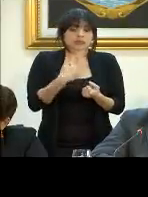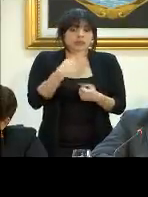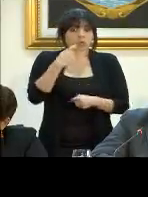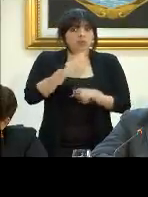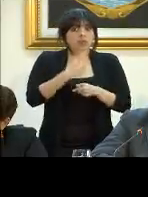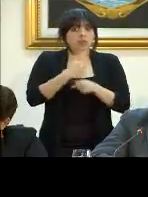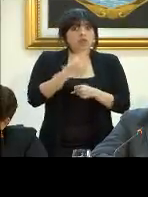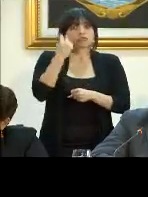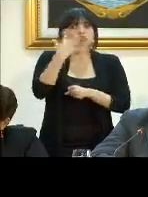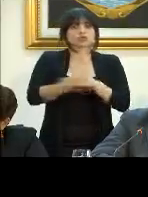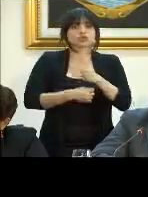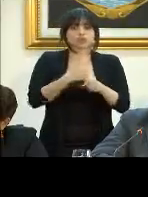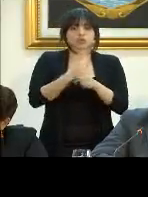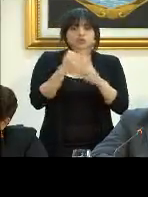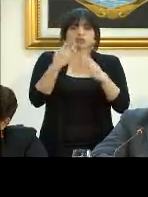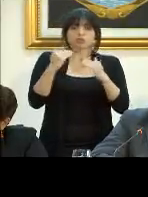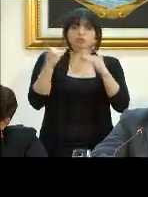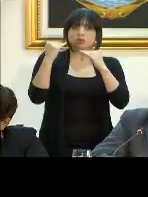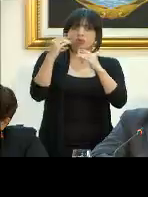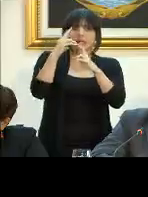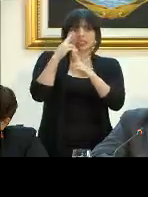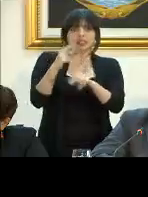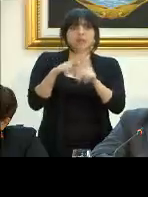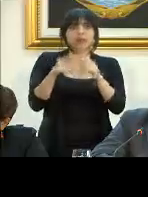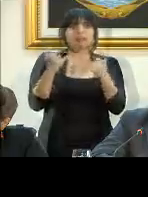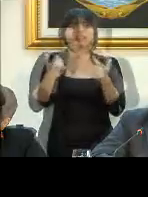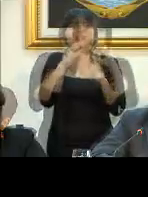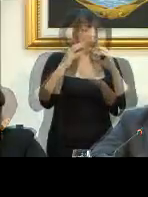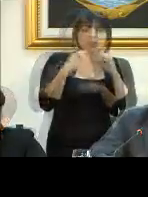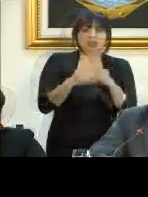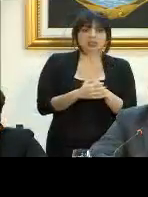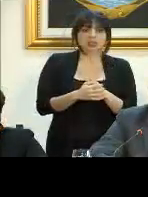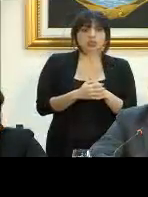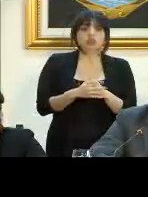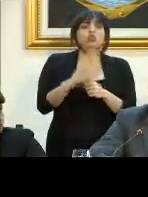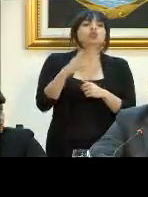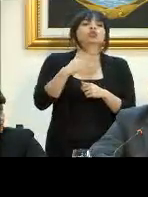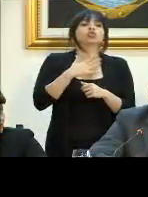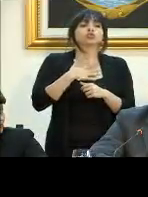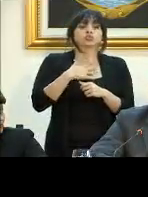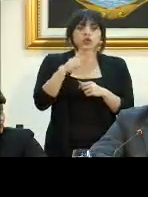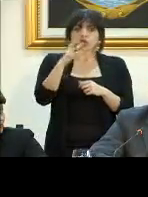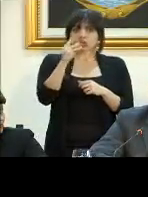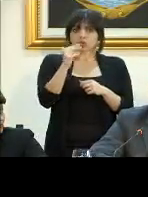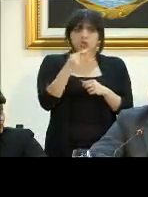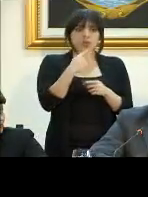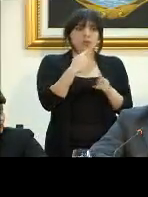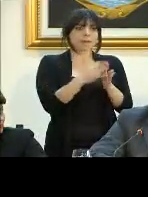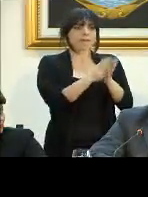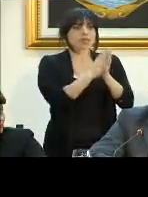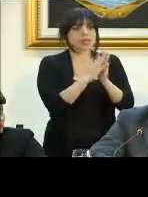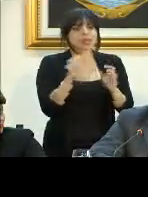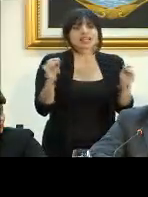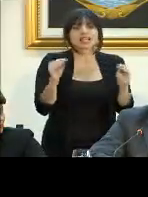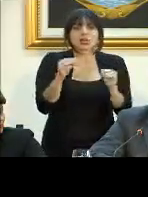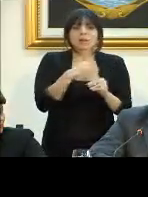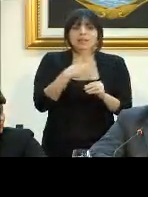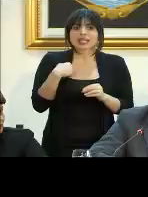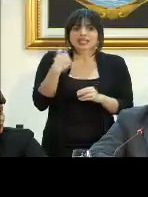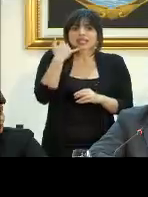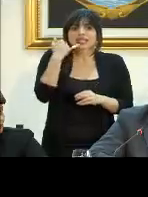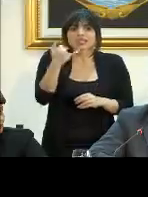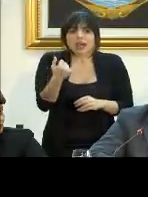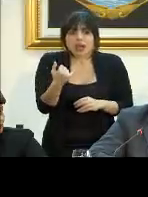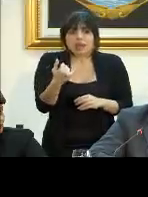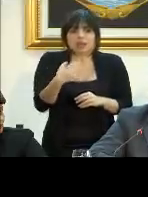trabajo de muchos años, de mucho prestigio, pero eso ya me tiene hasta aquí. No, yo no doy instrucciones para que ningún ministro llame o le